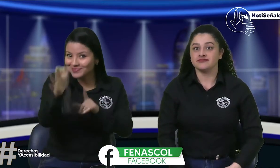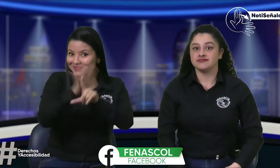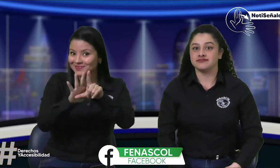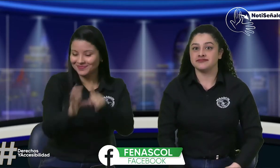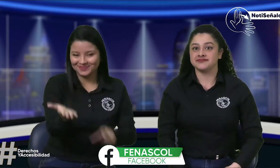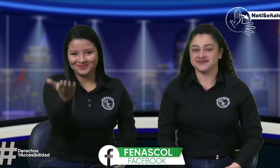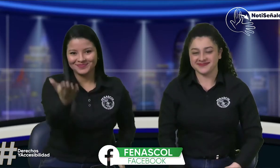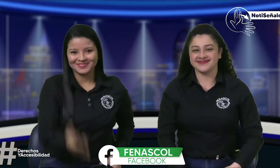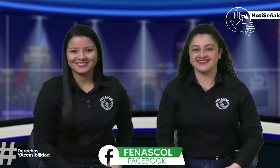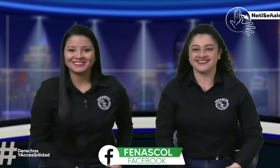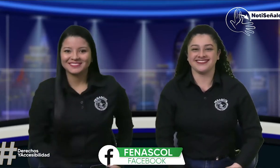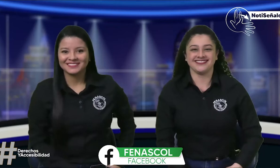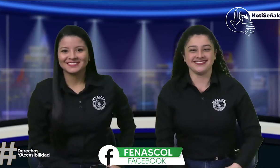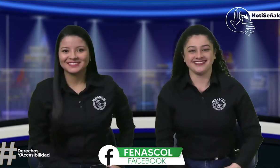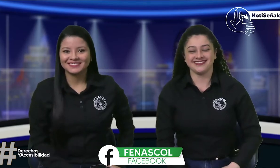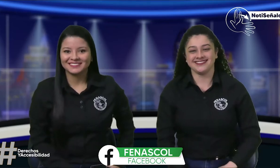y aquí hay un video al respecto.